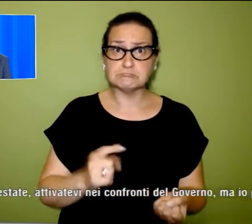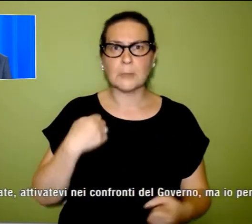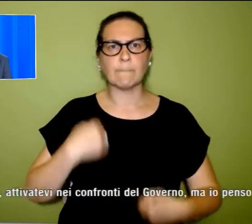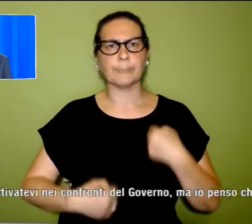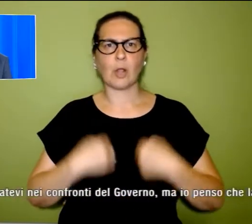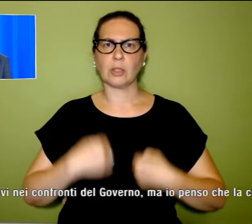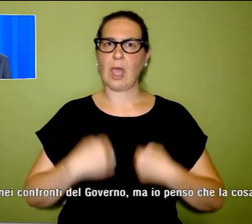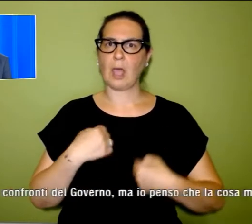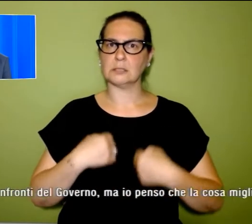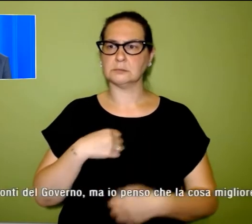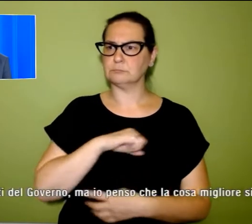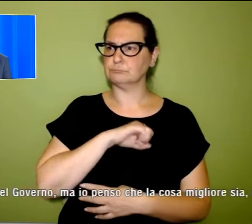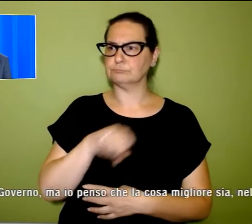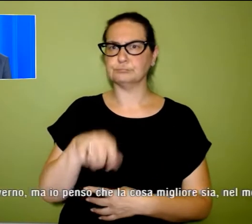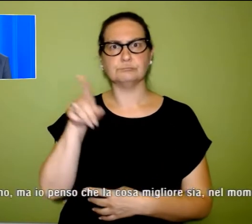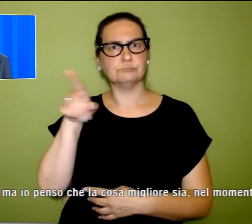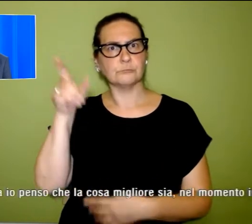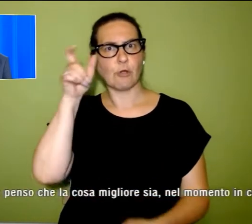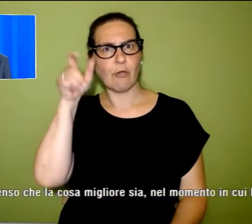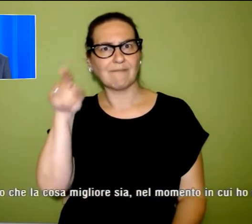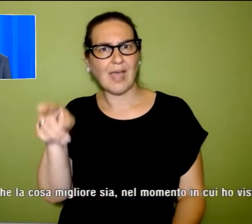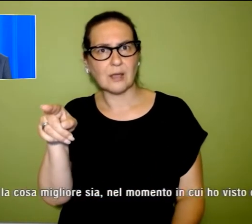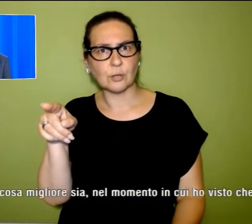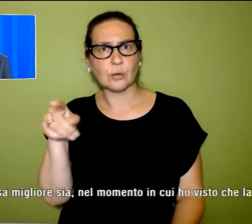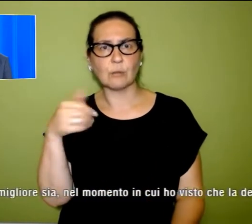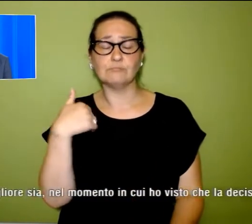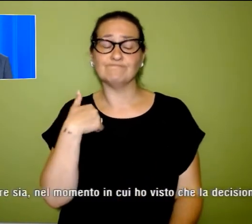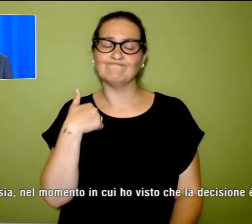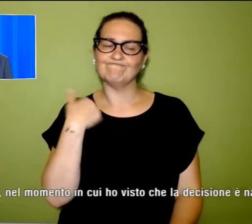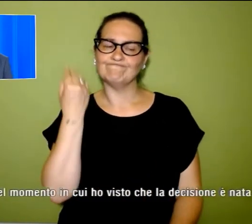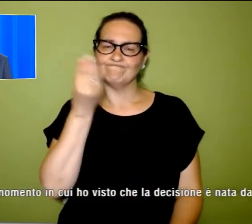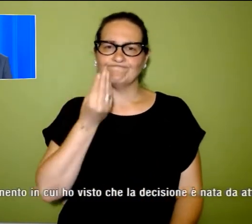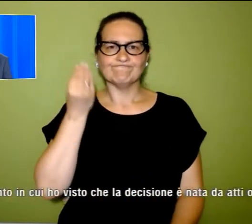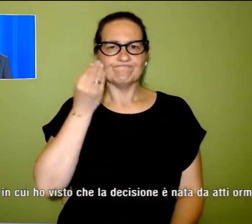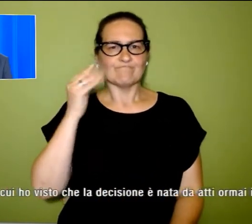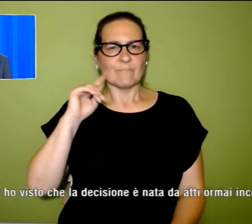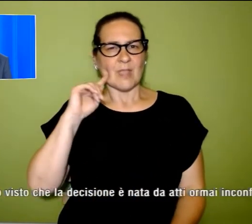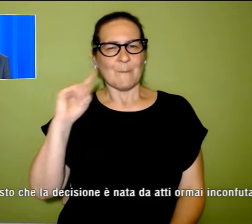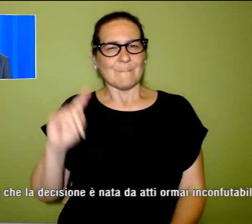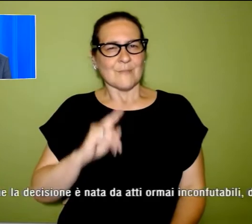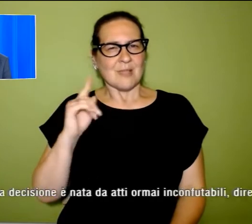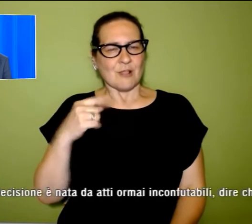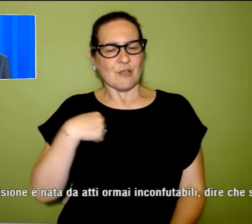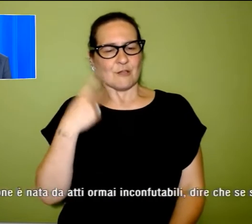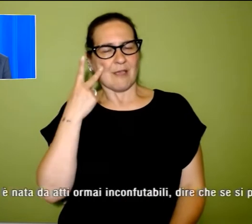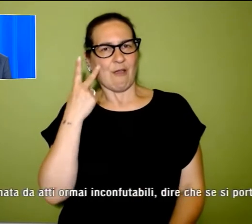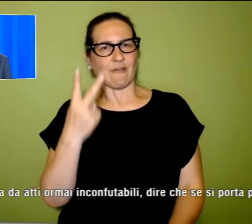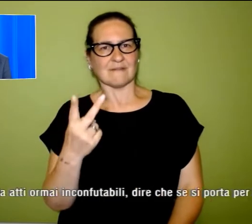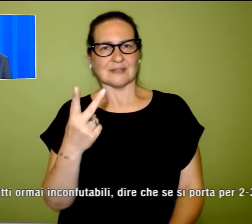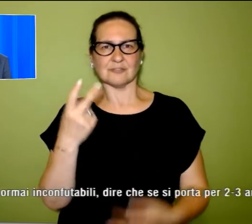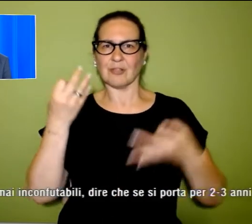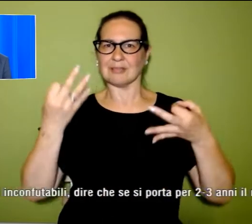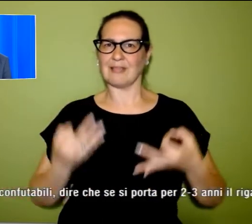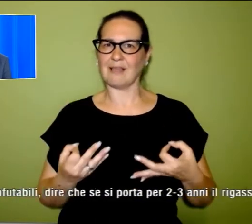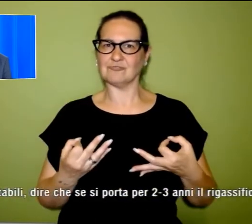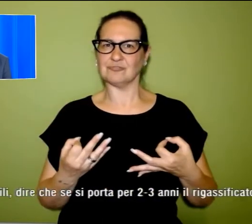del Governo, ma io penso che la cosa migliore sia nel momento in cui, ho visto che la decisione è nata da